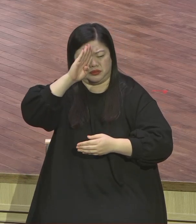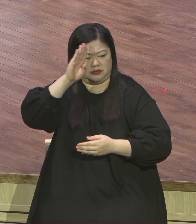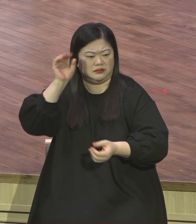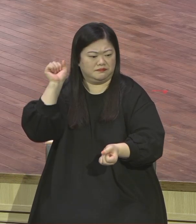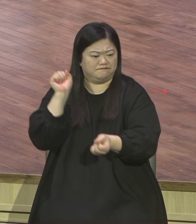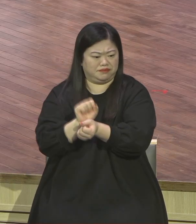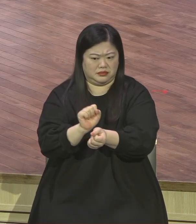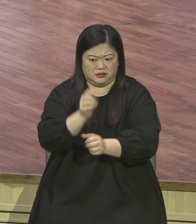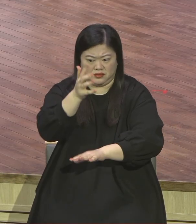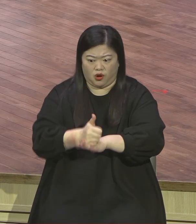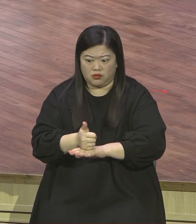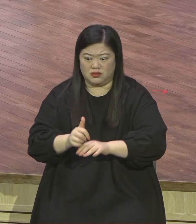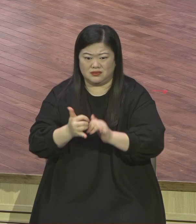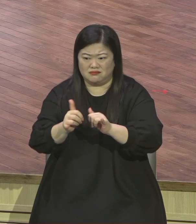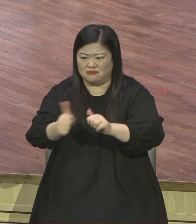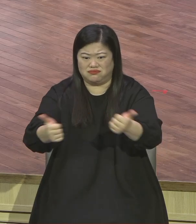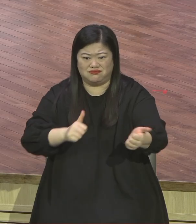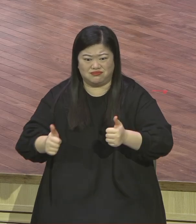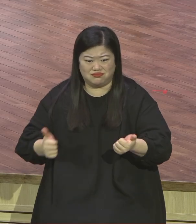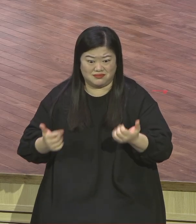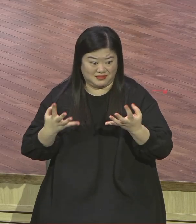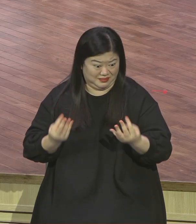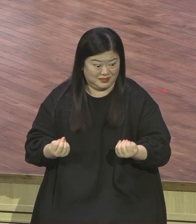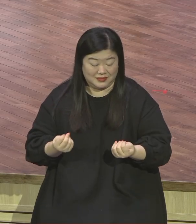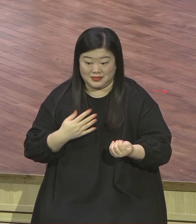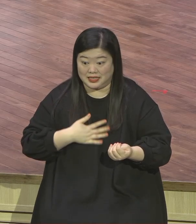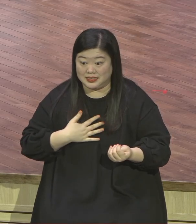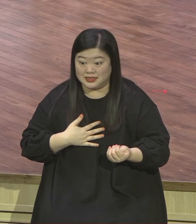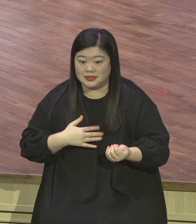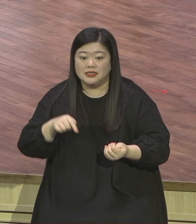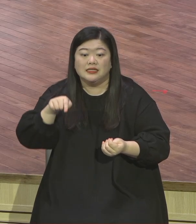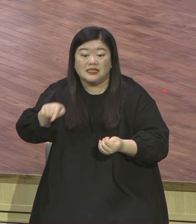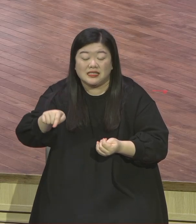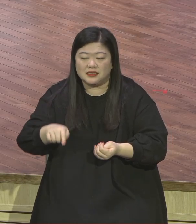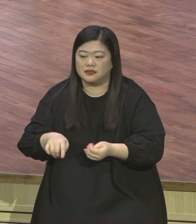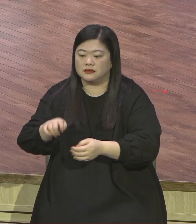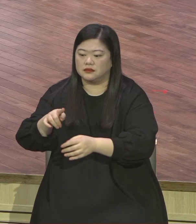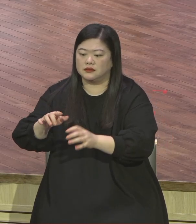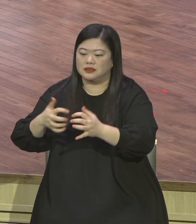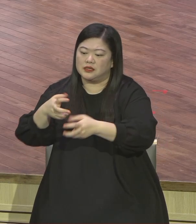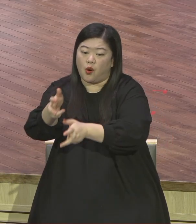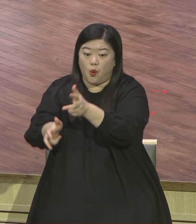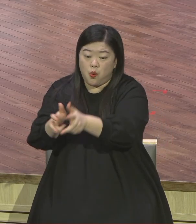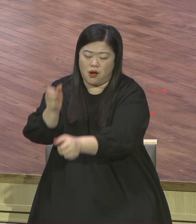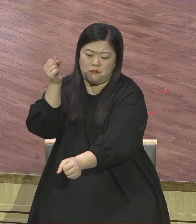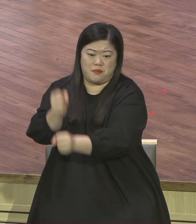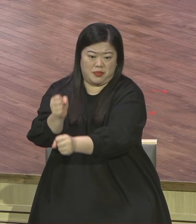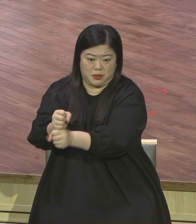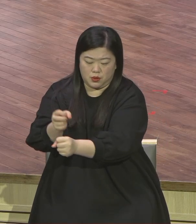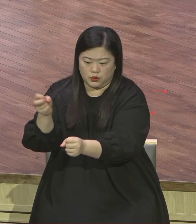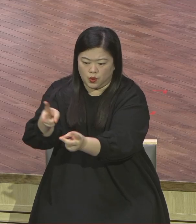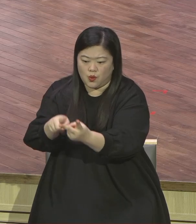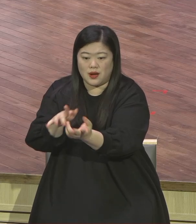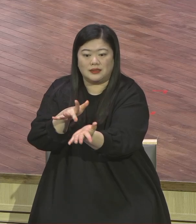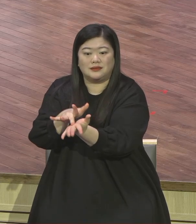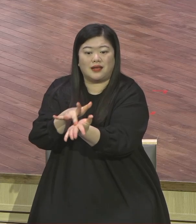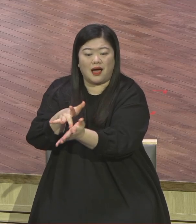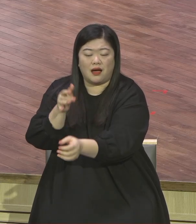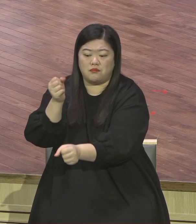살균제를 제조하고 판매한 협의에 대해서 대기업 관계자의 무죄에 그렇게